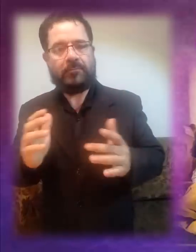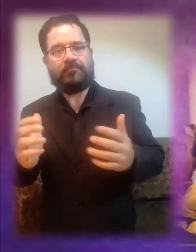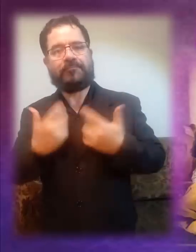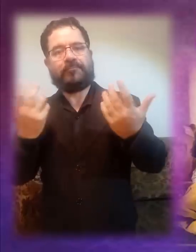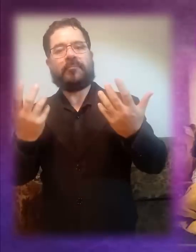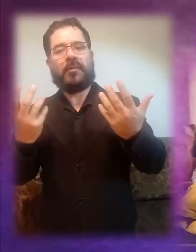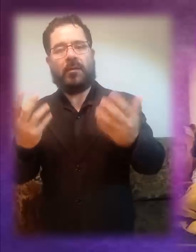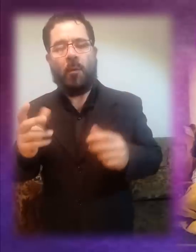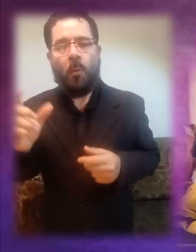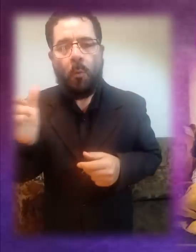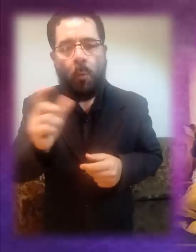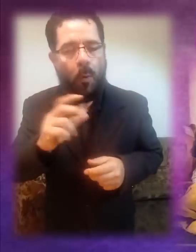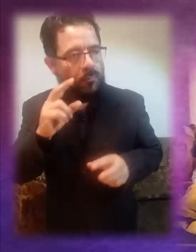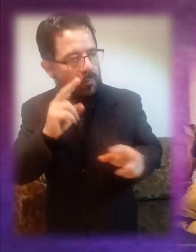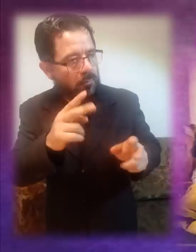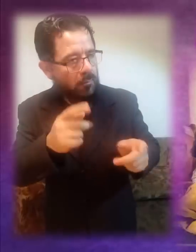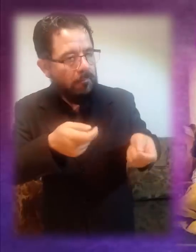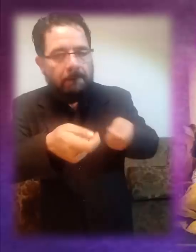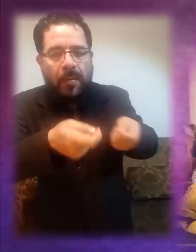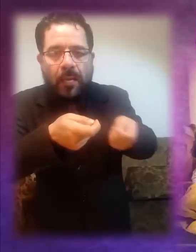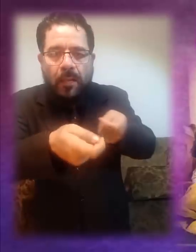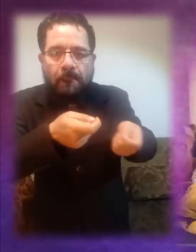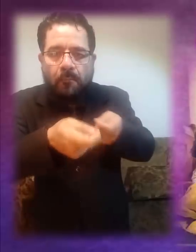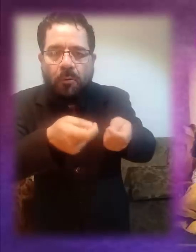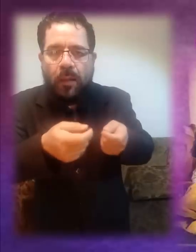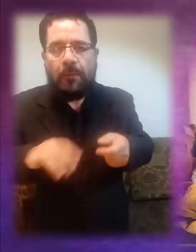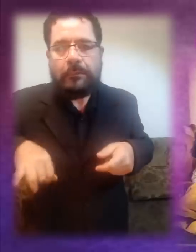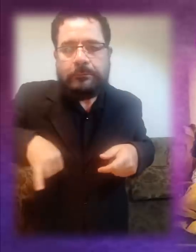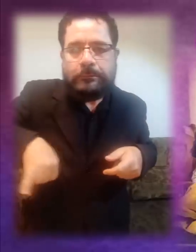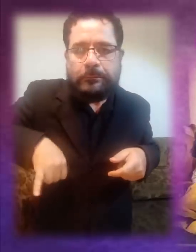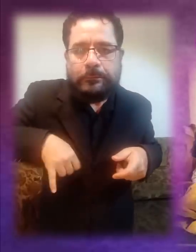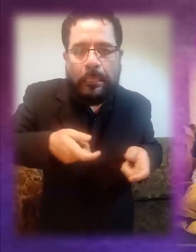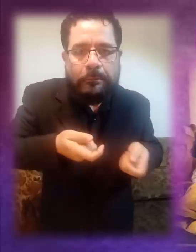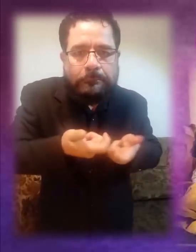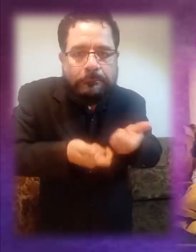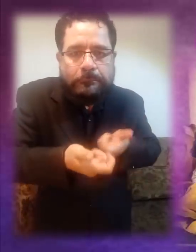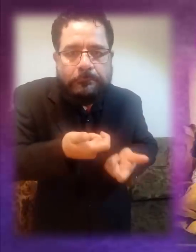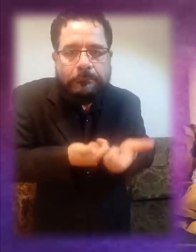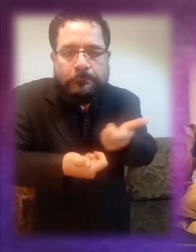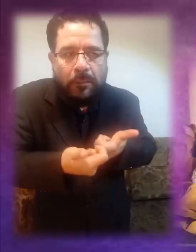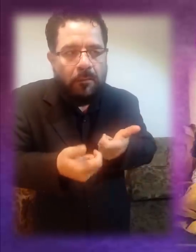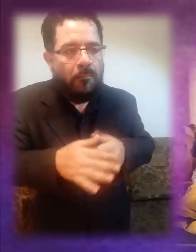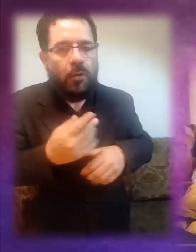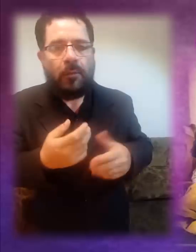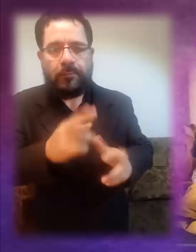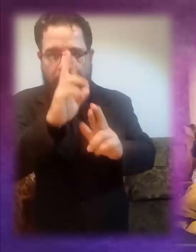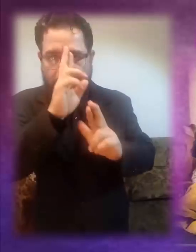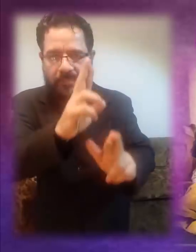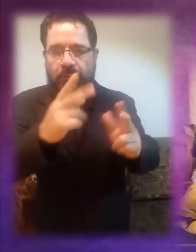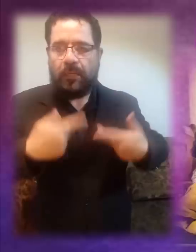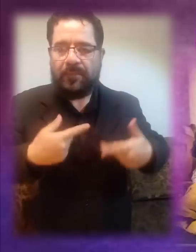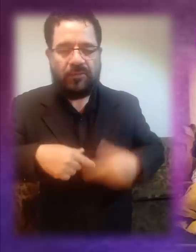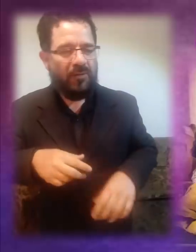reacción de Jesús cuando se pervierte y manipula mercantilmente la dignidad de la persona,